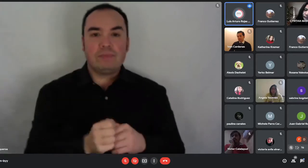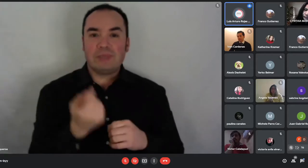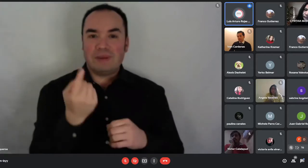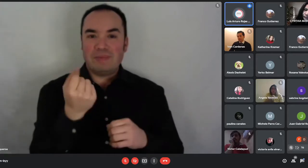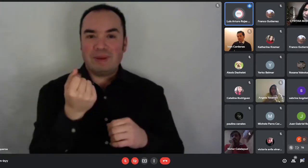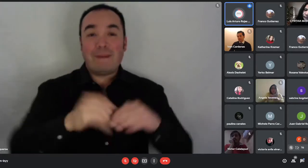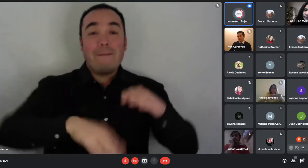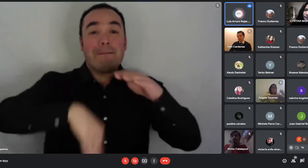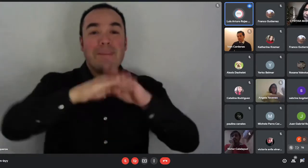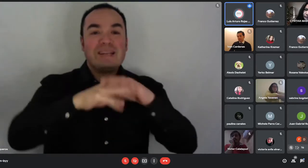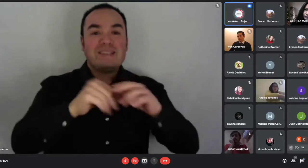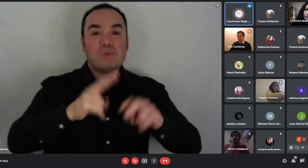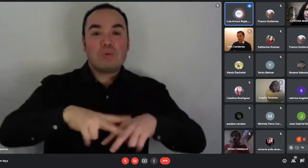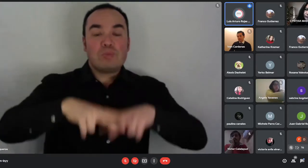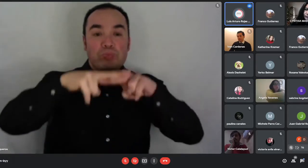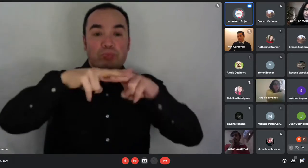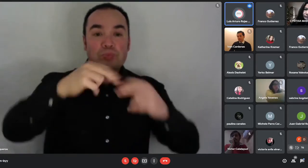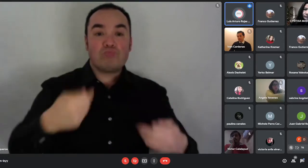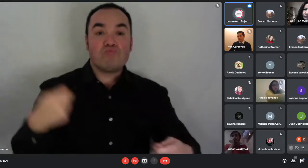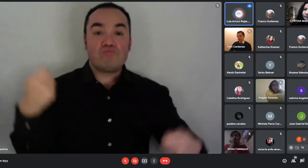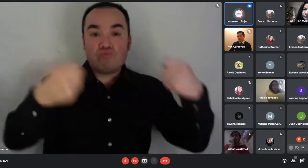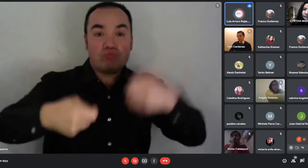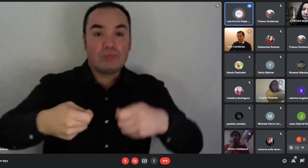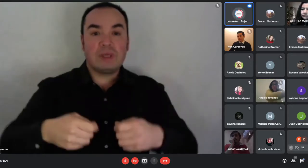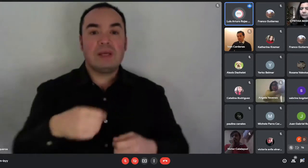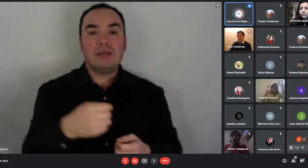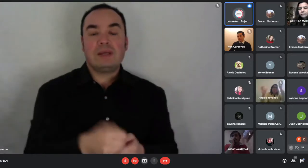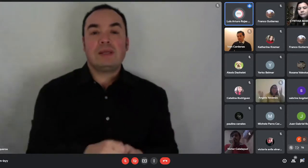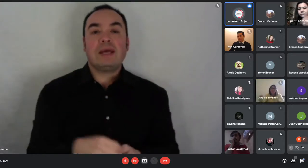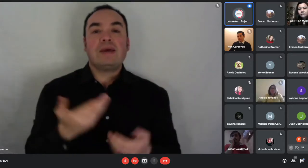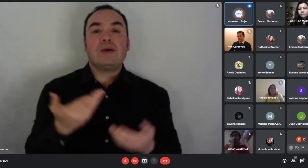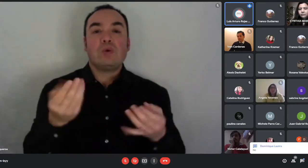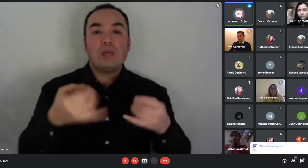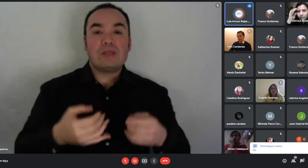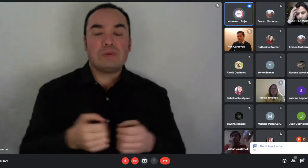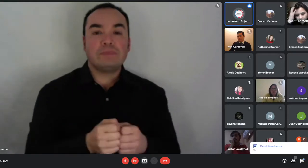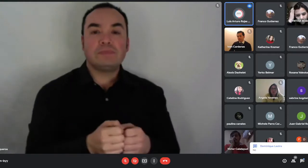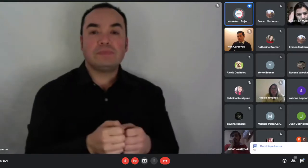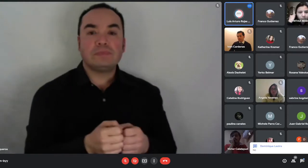máximo de la vivienda a comprar va a ser de 1.400 unidades de fomento.